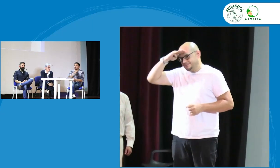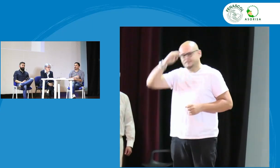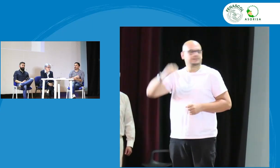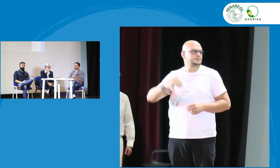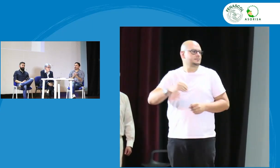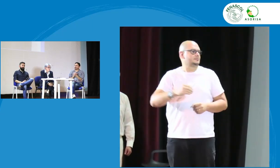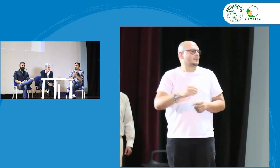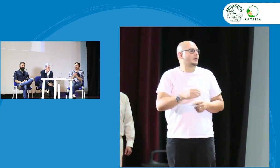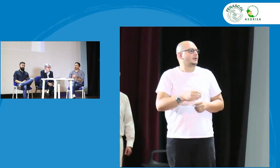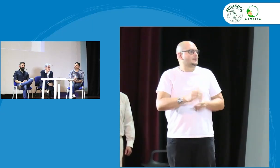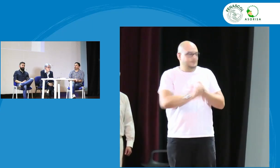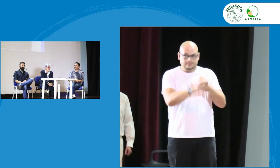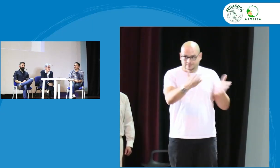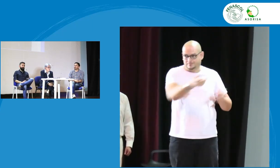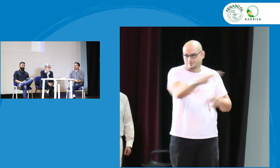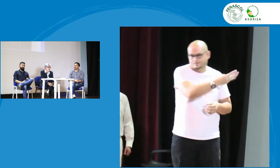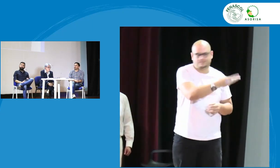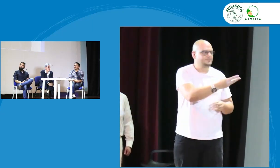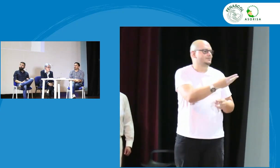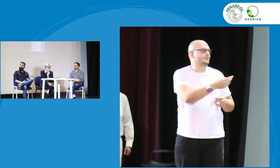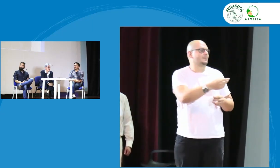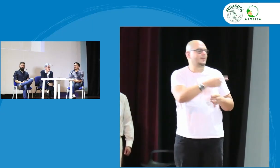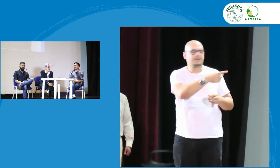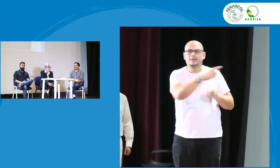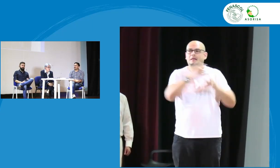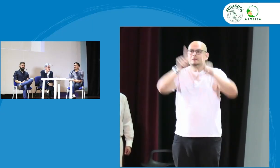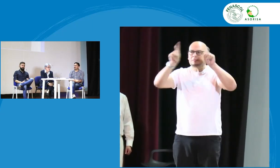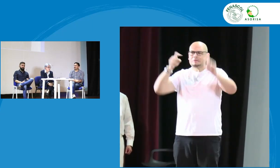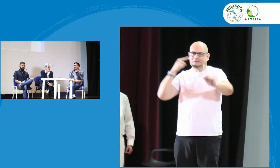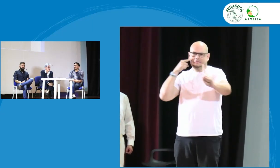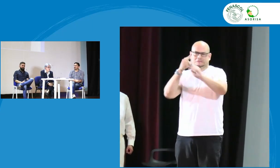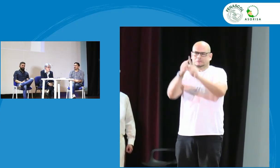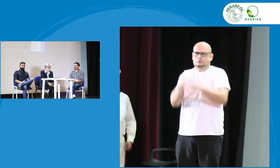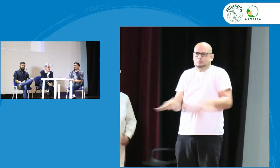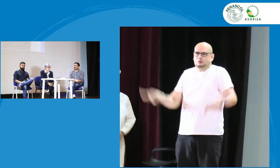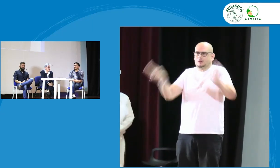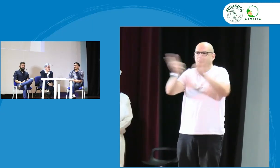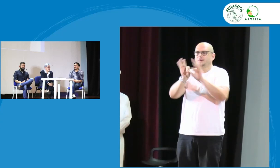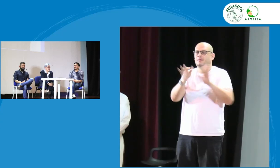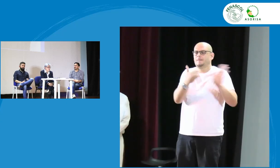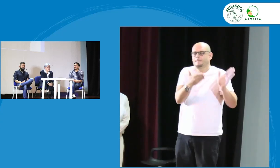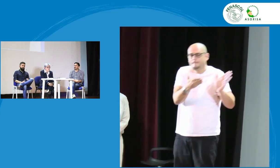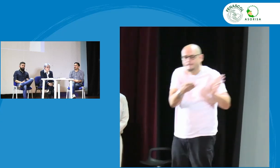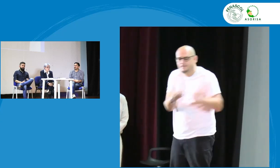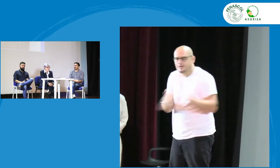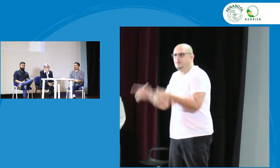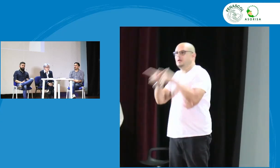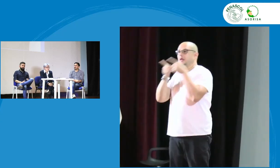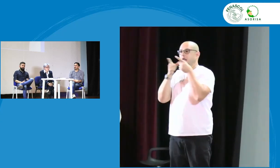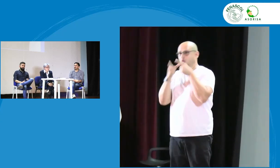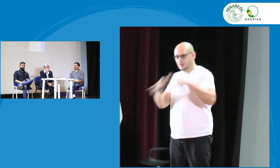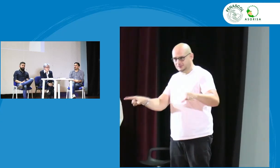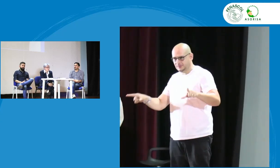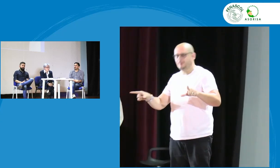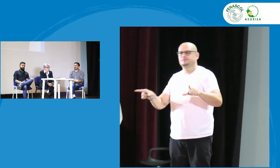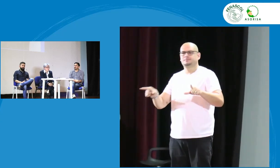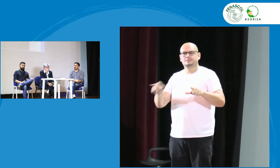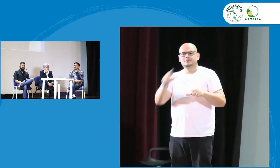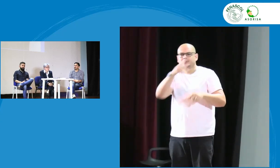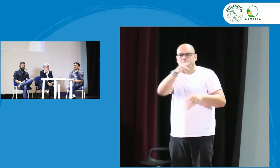Un saludo también para los panelistas, este tema es importantísimo, la planeación lingüística y